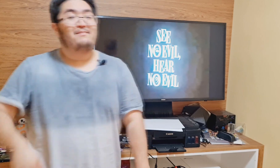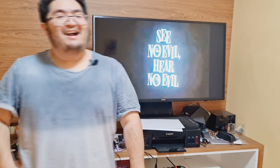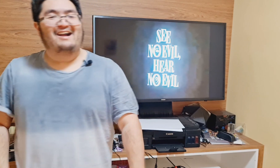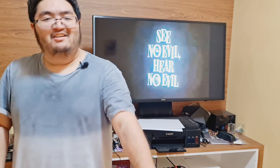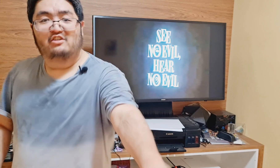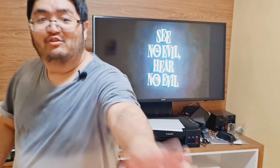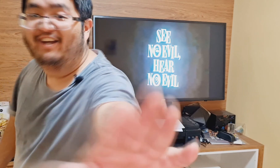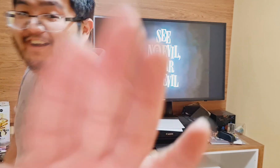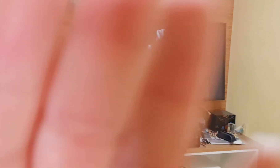mais! Tchau, tchau!